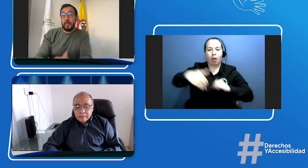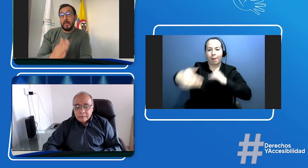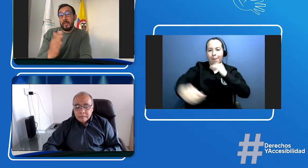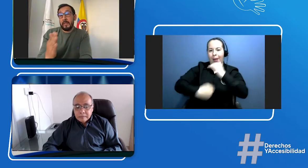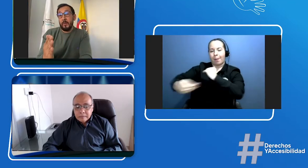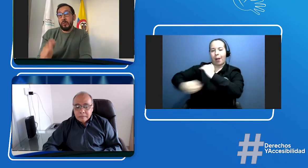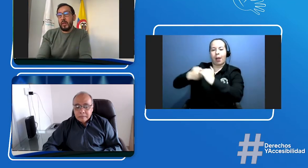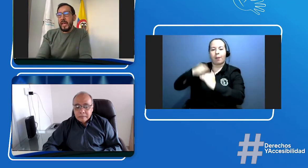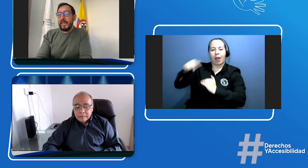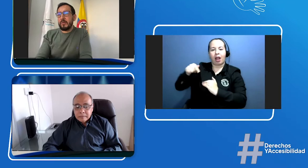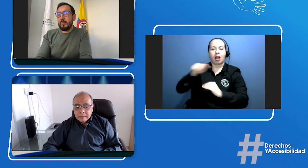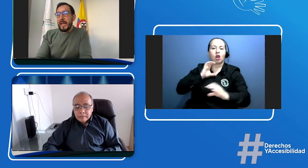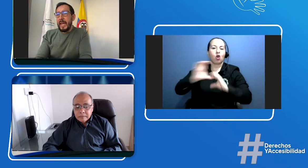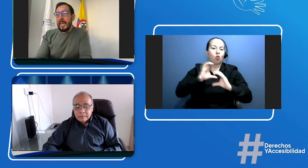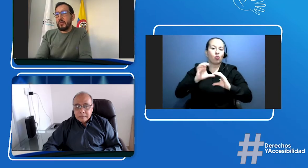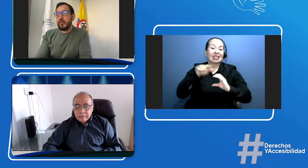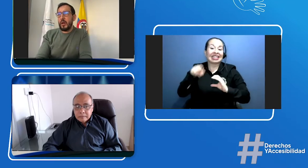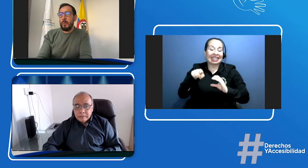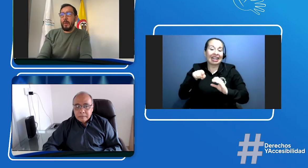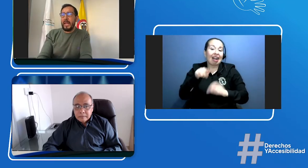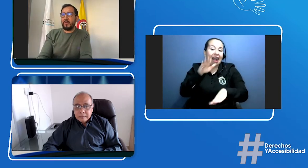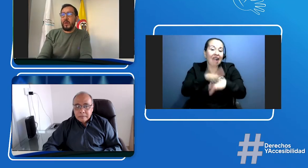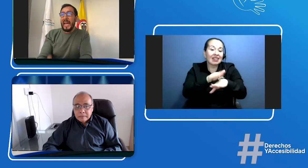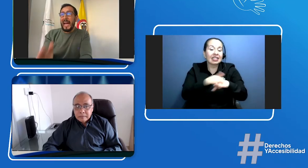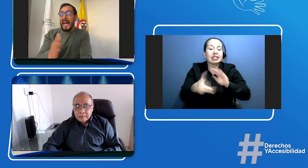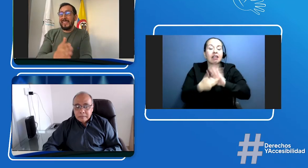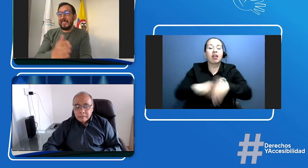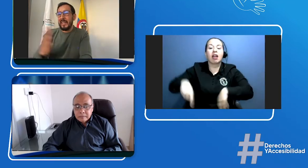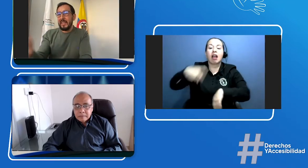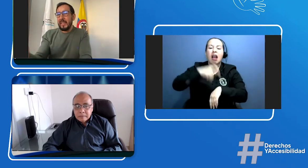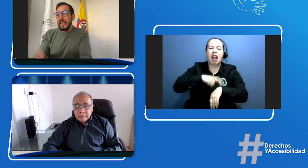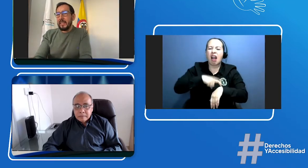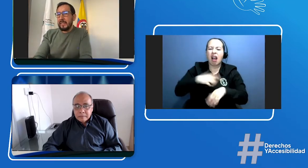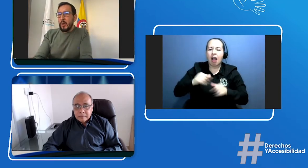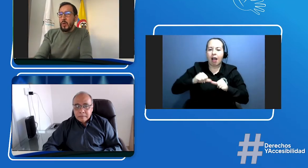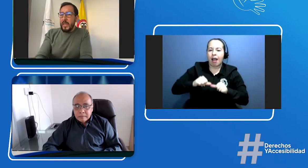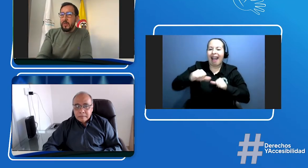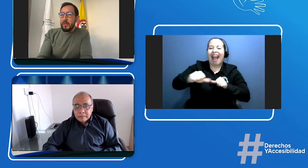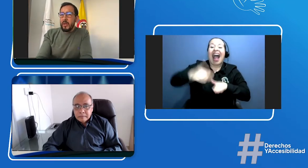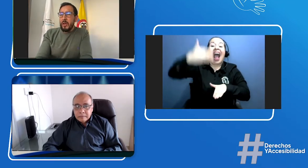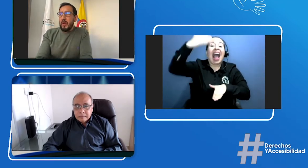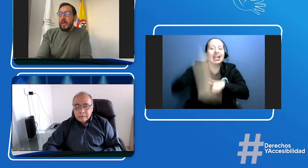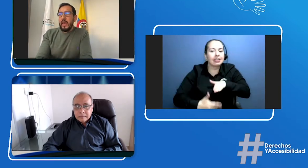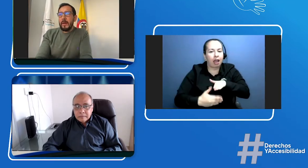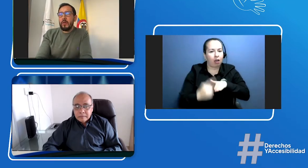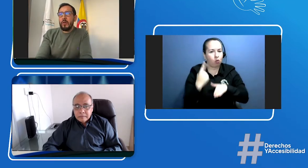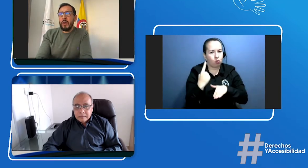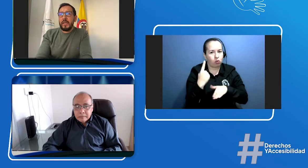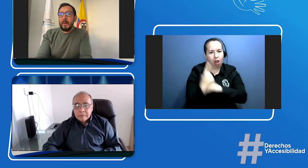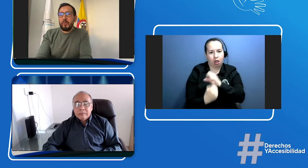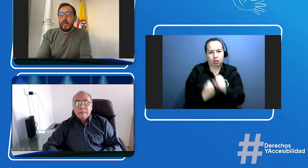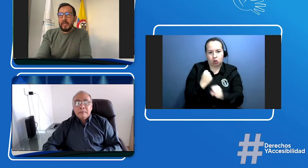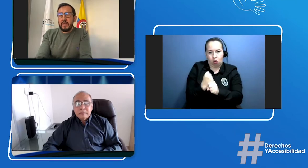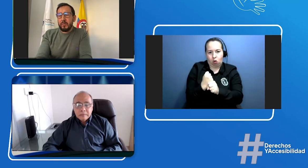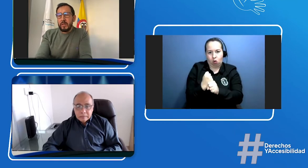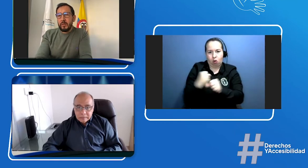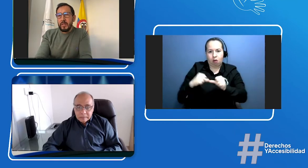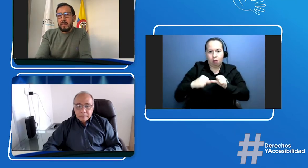Insistimos, para ello tienen un plazo hasta de un año, con lo cual, digamos, la Agencia Nacional de Seguridad Vial